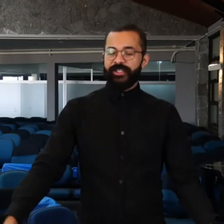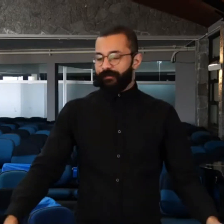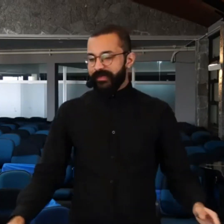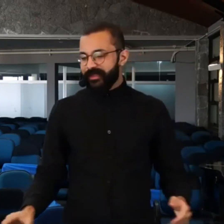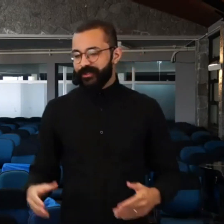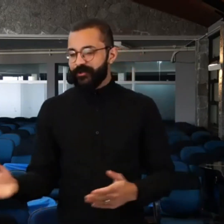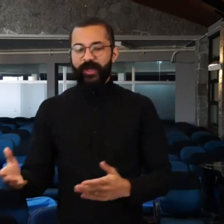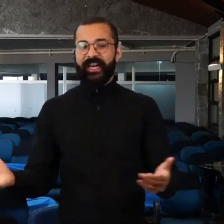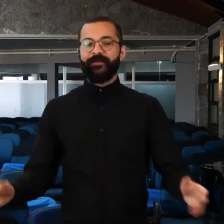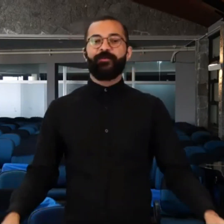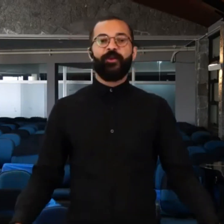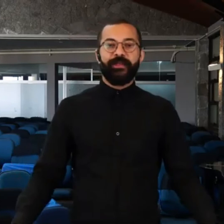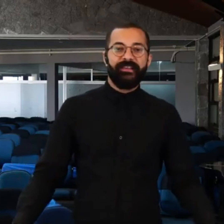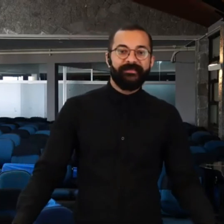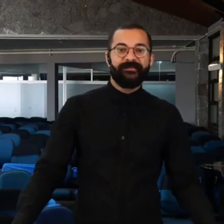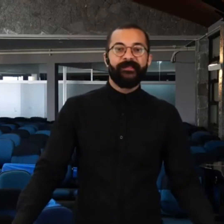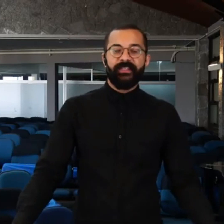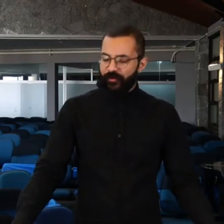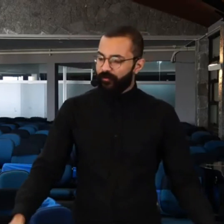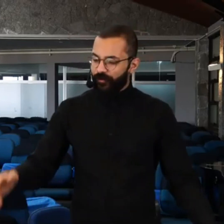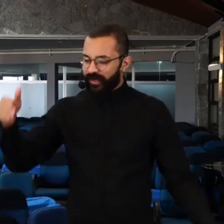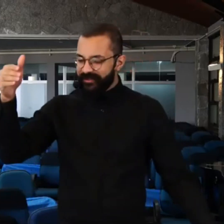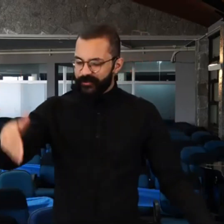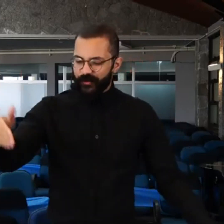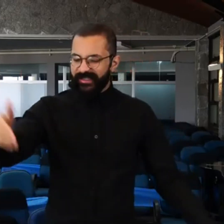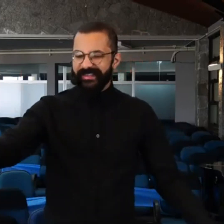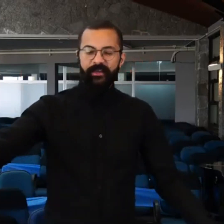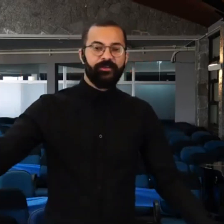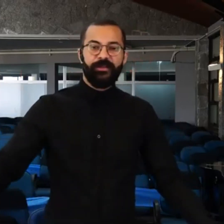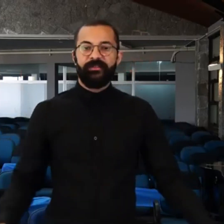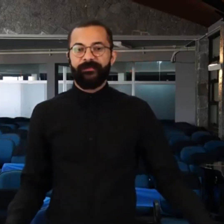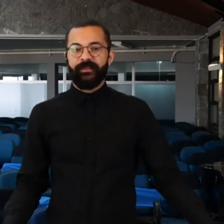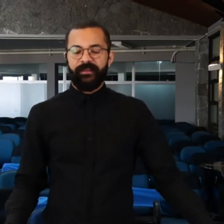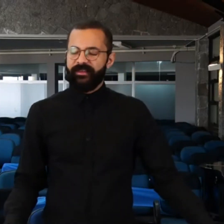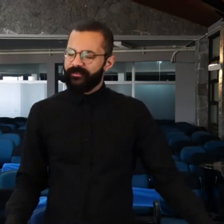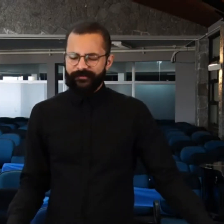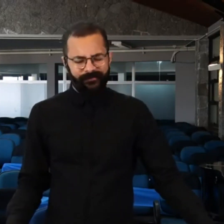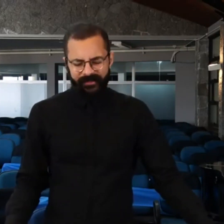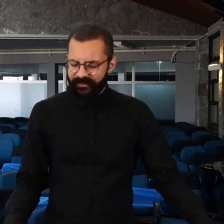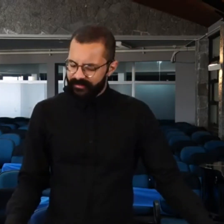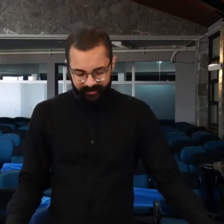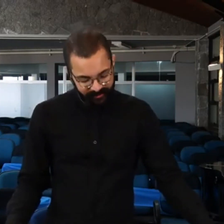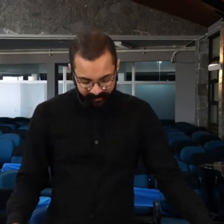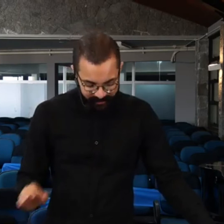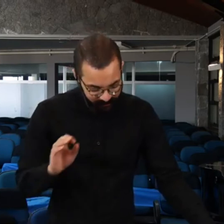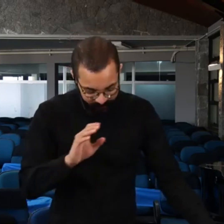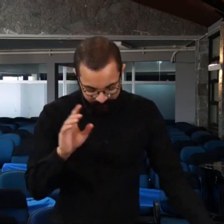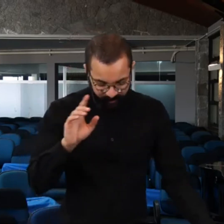que pensa que jejum é greve de fome, né? Não, eu vou ficar de jejum até Deus me... Não, não, não,